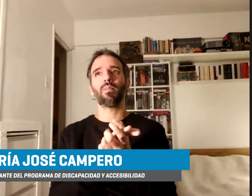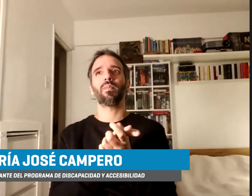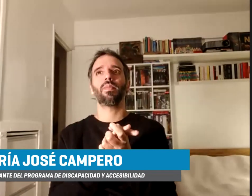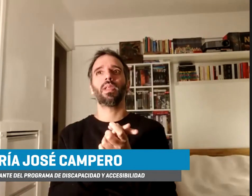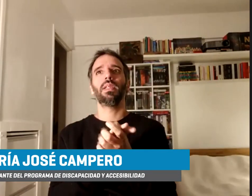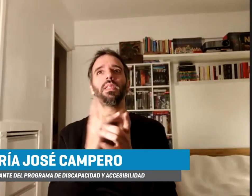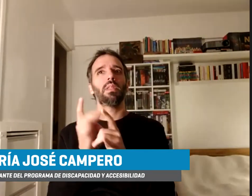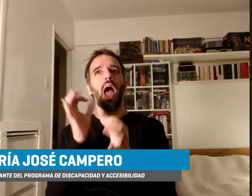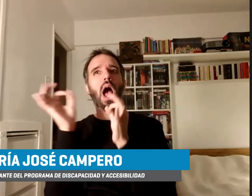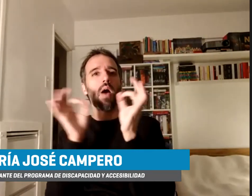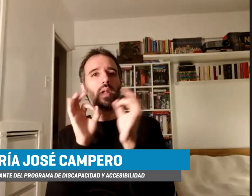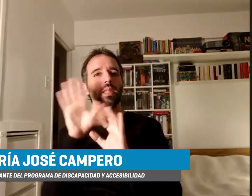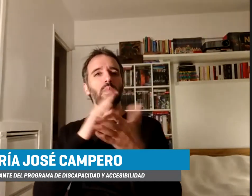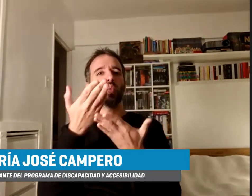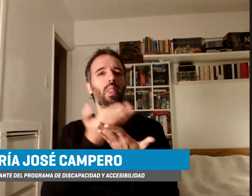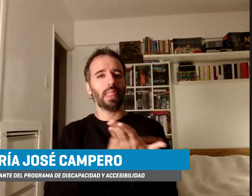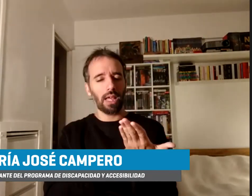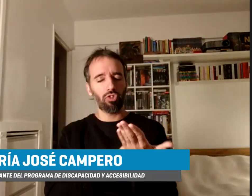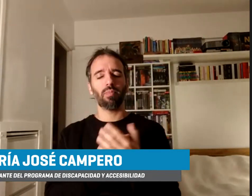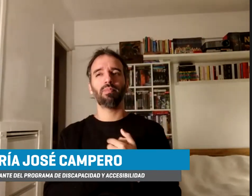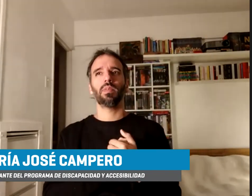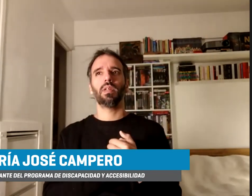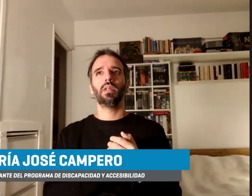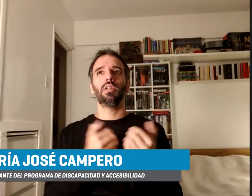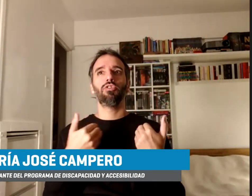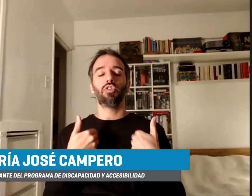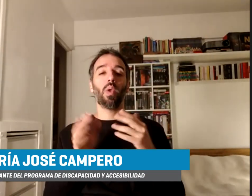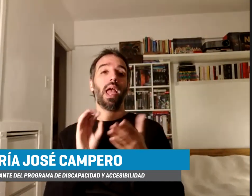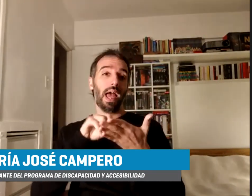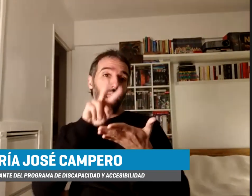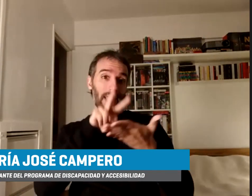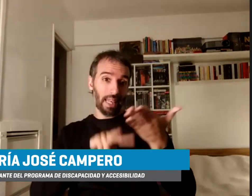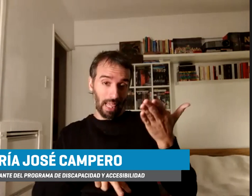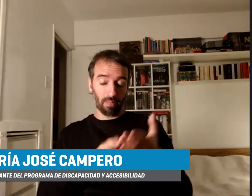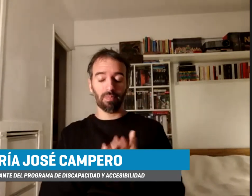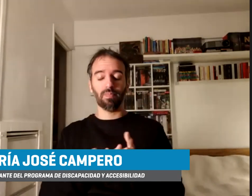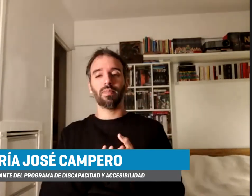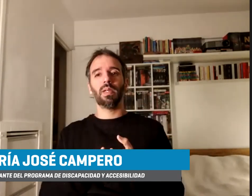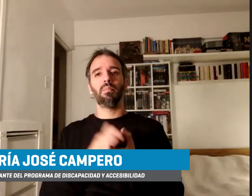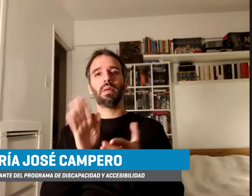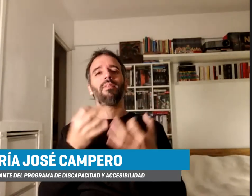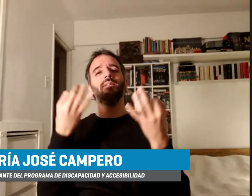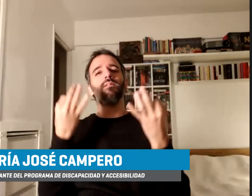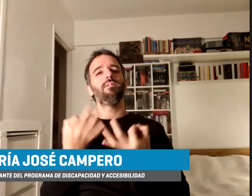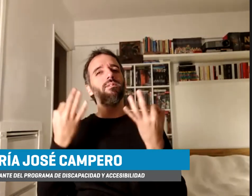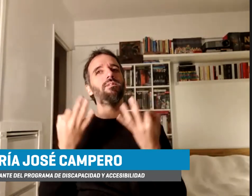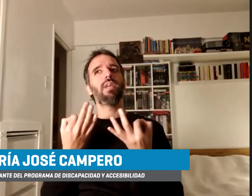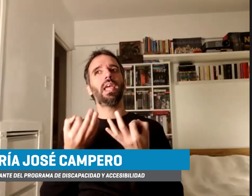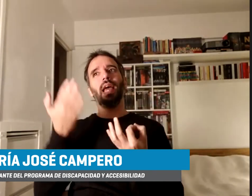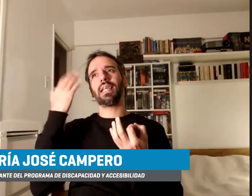como un texto que yo voy ahora a leer como para ser fiel a lo que estuvimos escribiendo